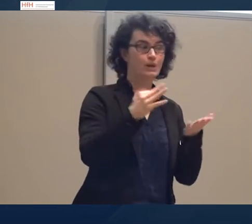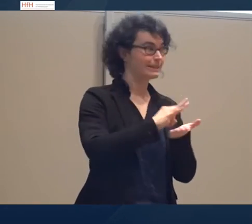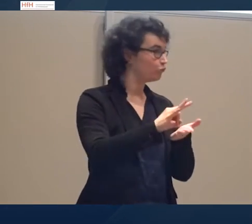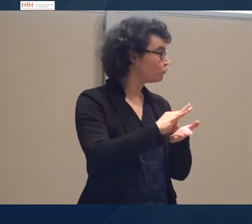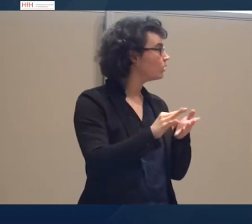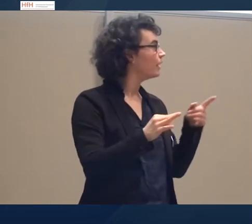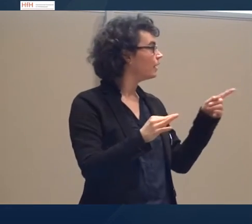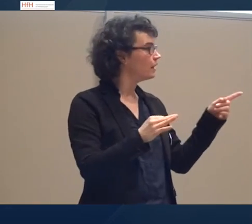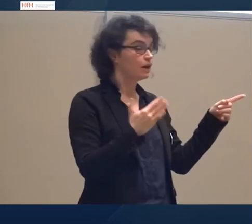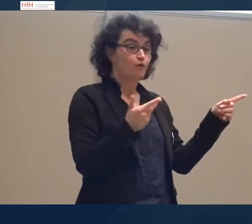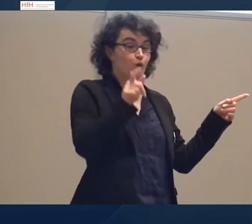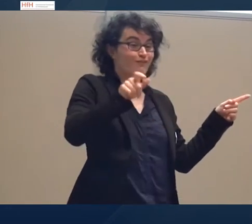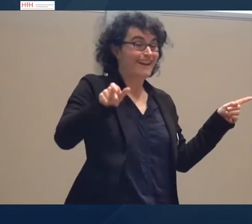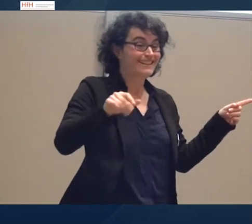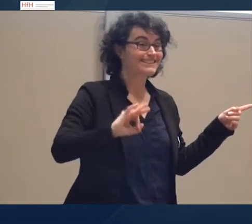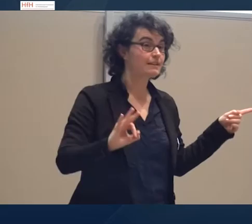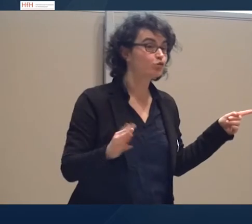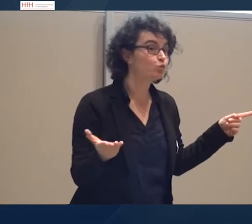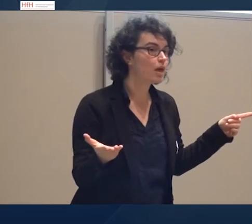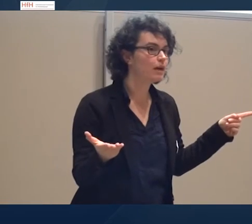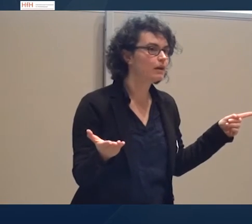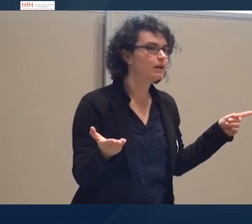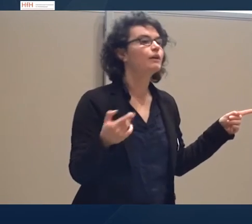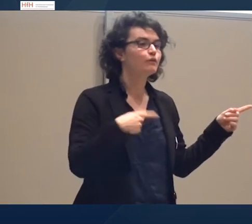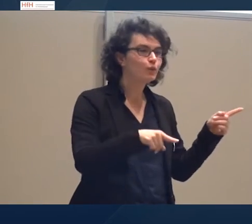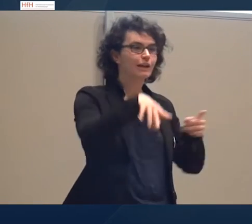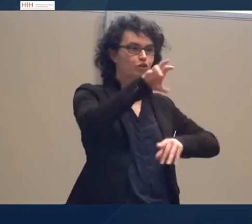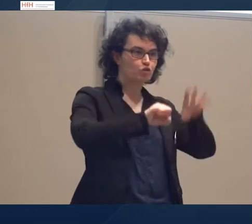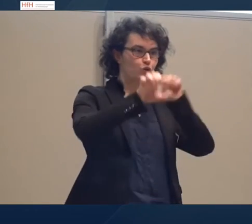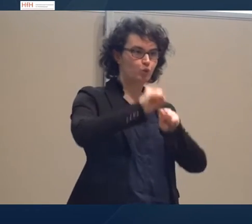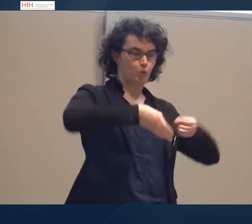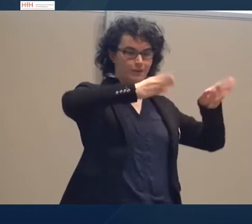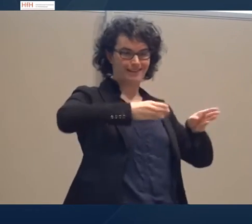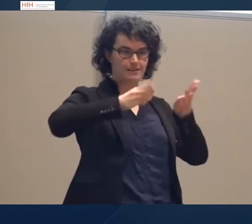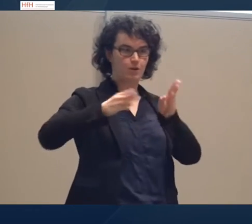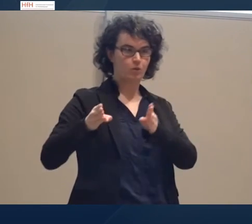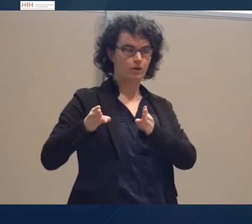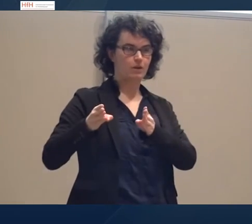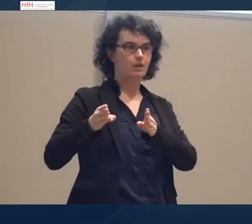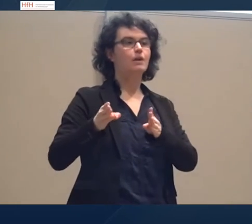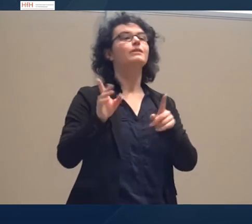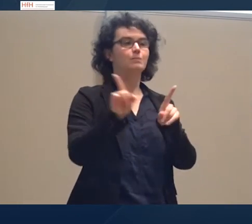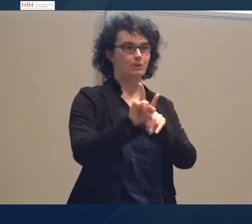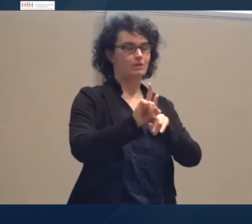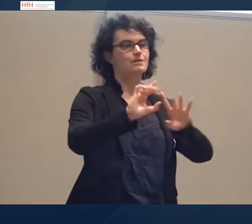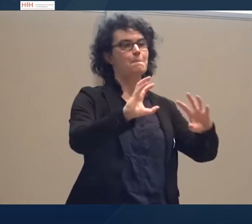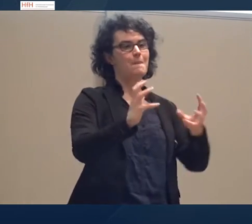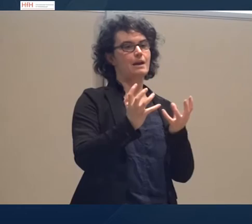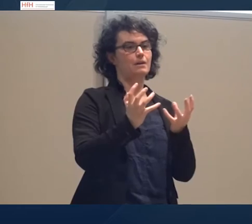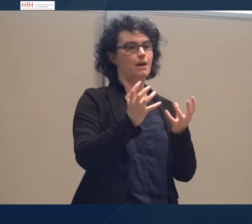Für wen ist die Schule? Als Gliederungselement benutzt wird? Wäre das ein Merkmal für den Texttyp